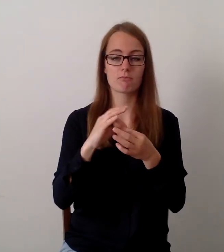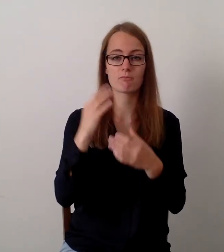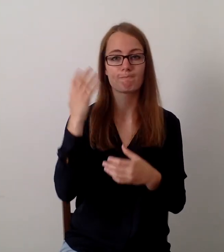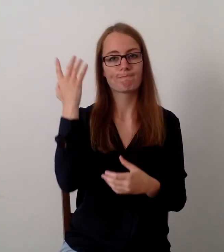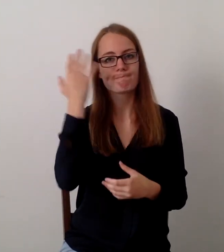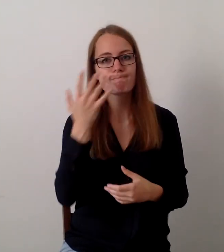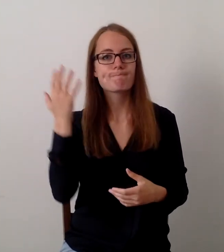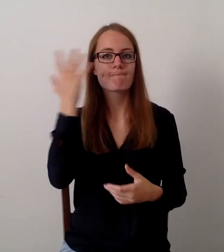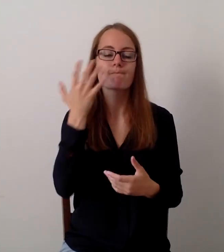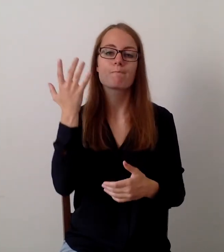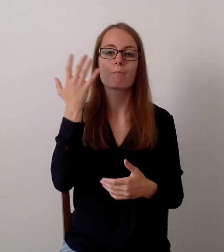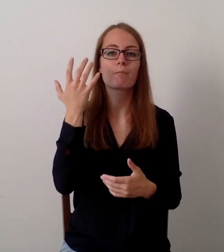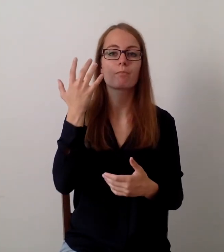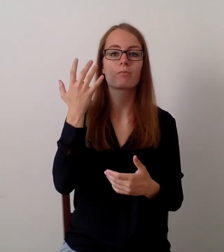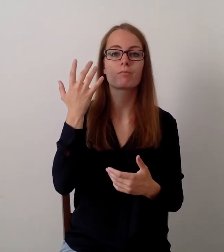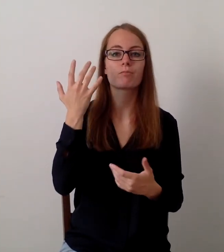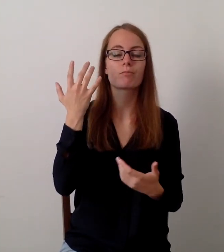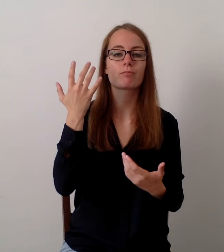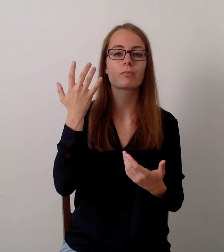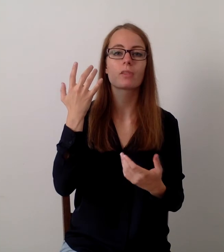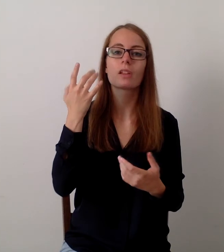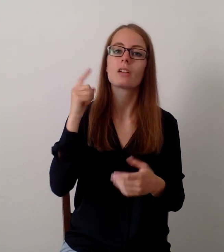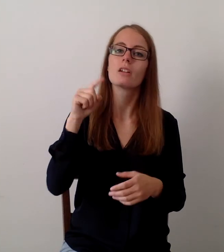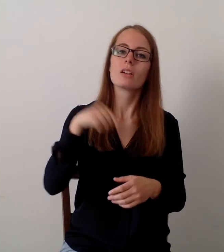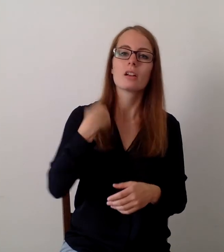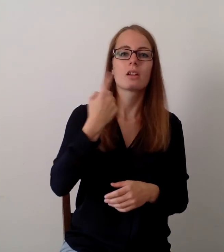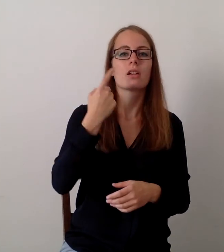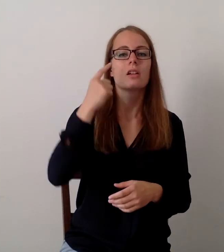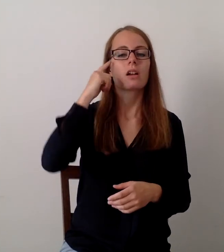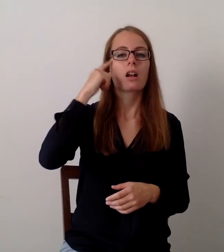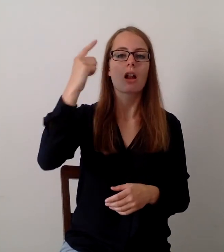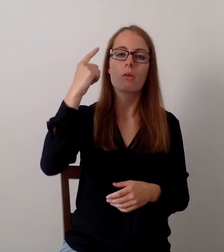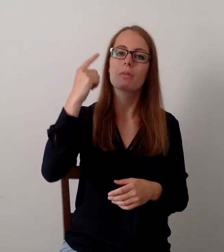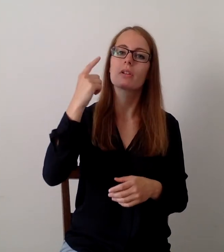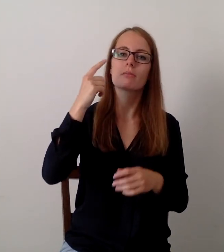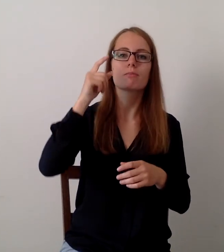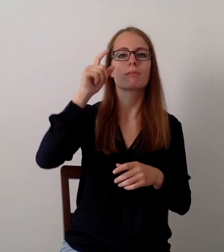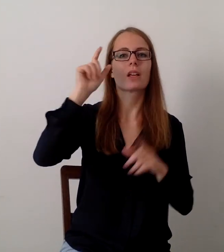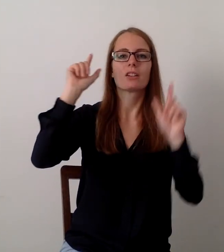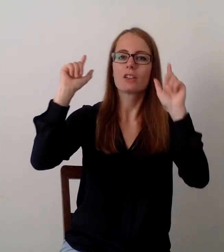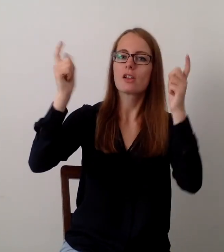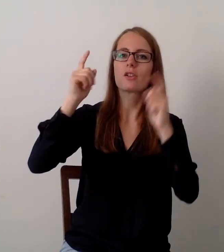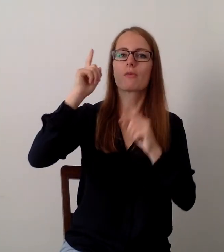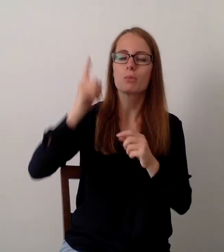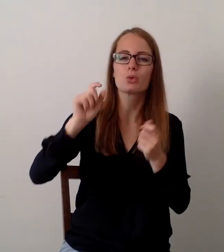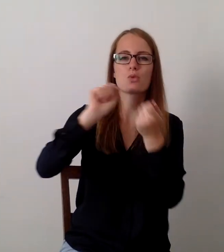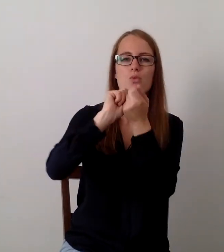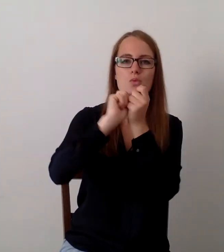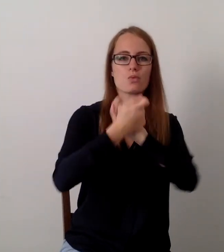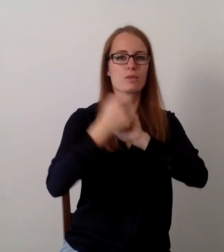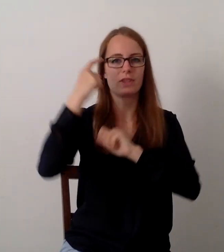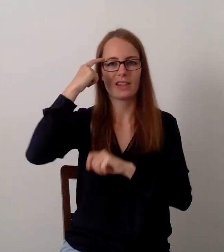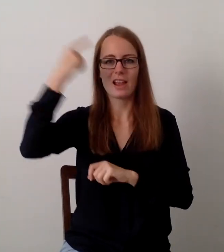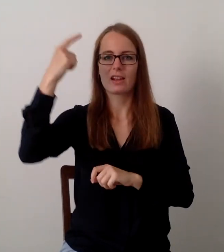Das ist ein wesentliches Anliegen in unserer Gesellschaft ein Umdenken kreieren, weg von dieses Produktdenken,